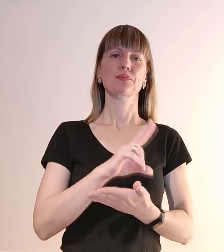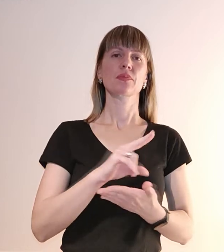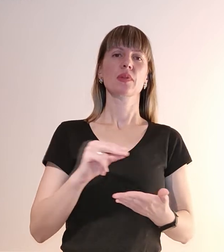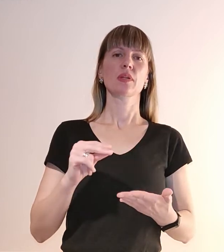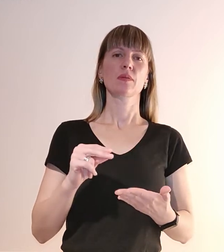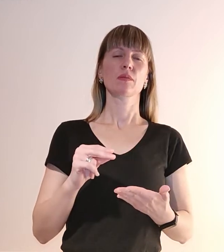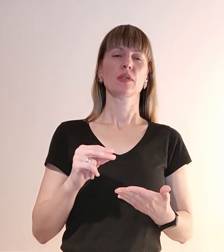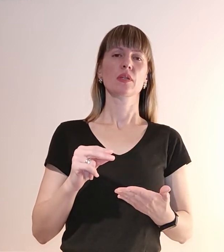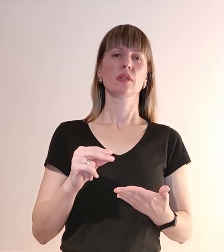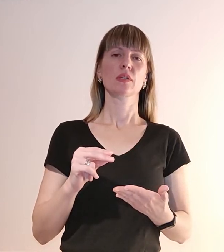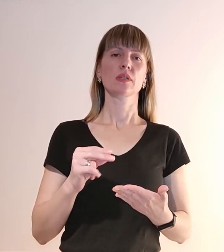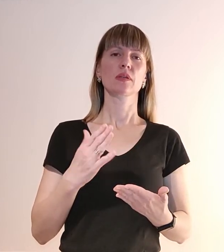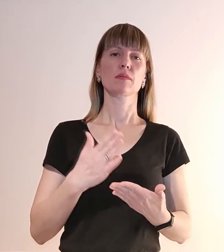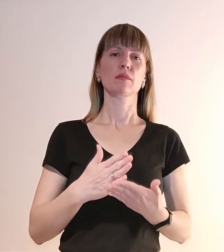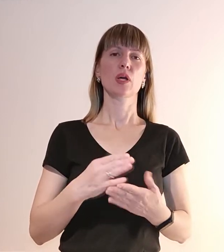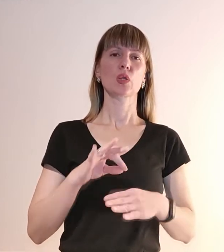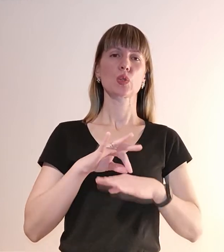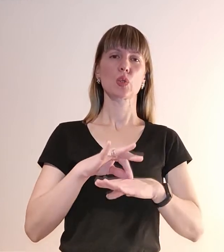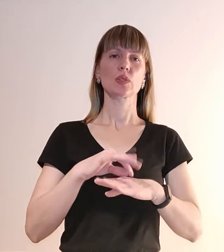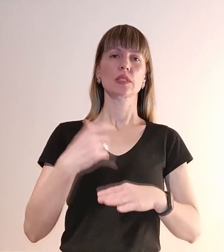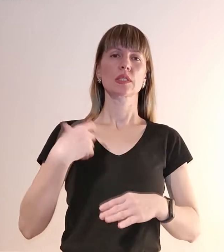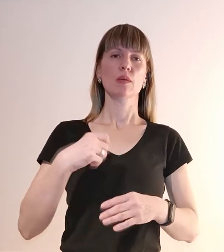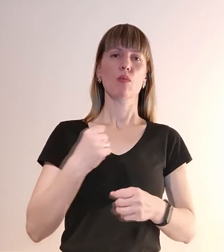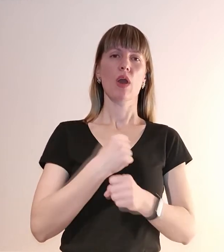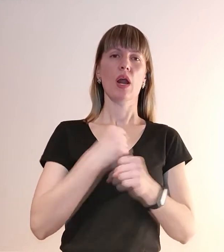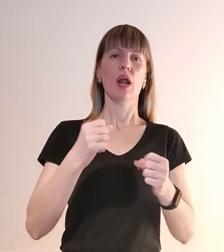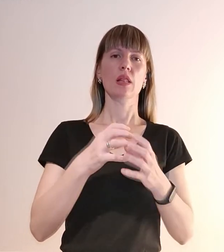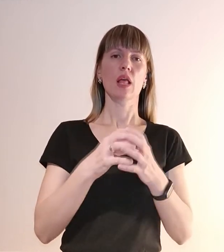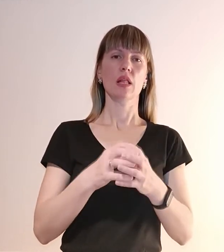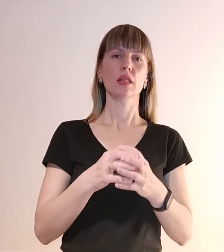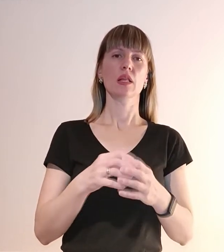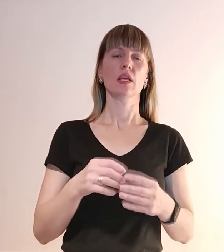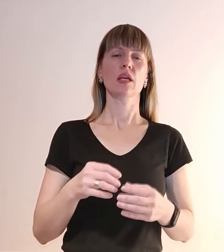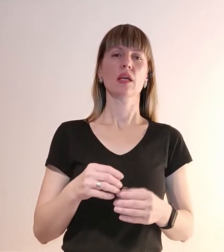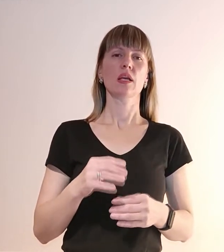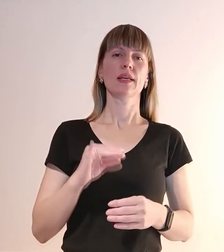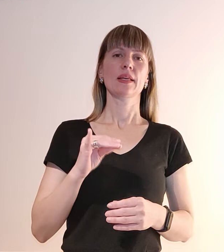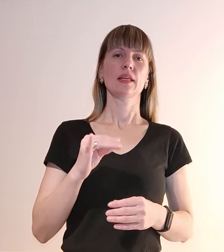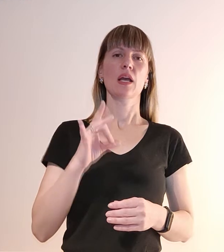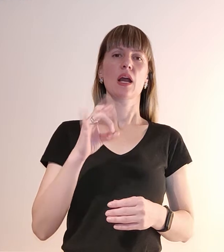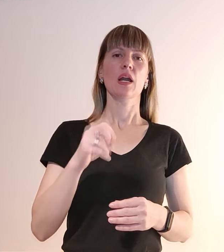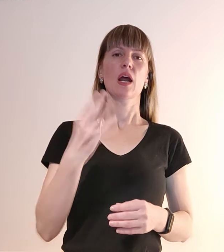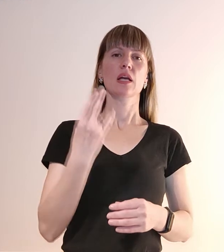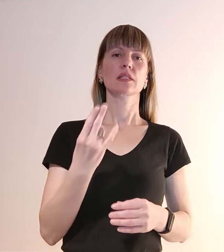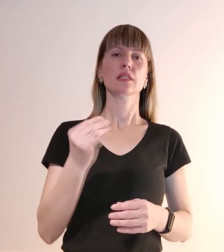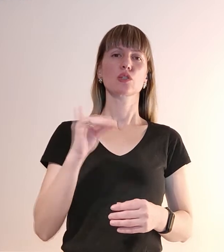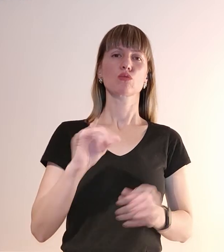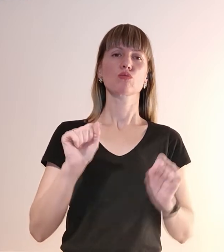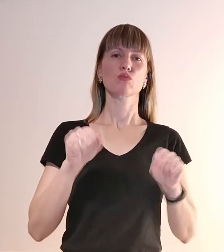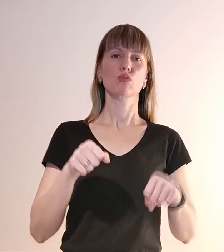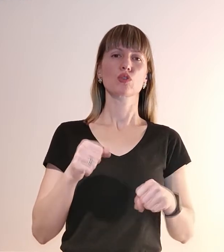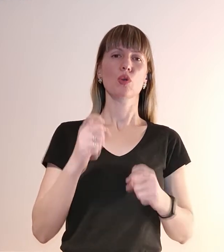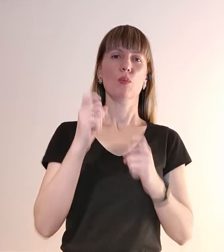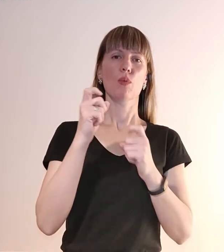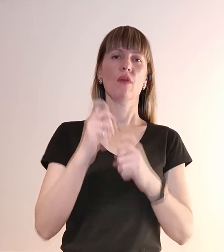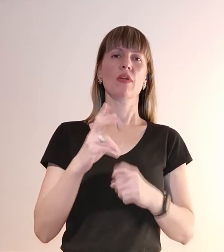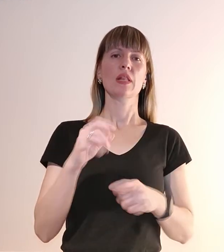Має носити з собою гранати та рацію можна повісити на такі жилети.